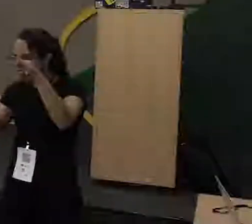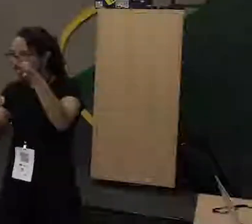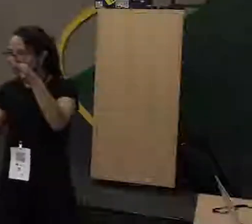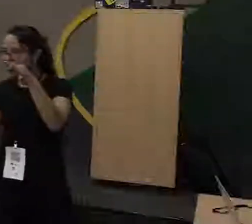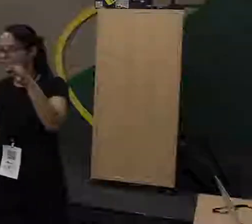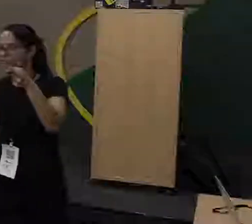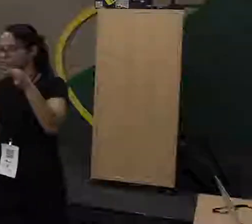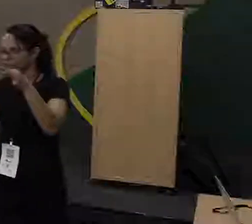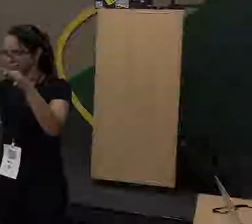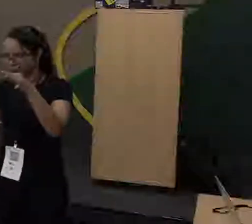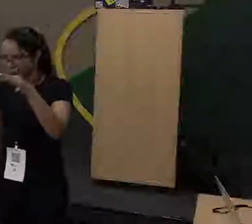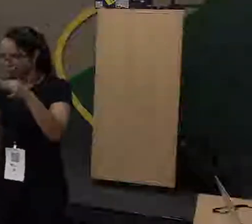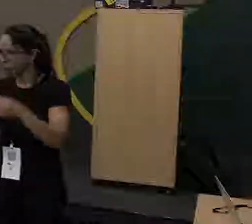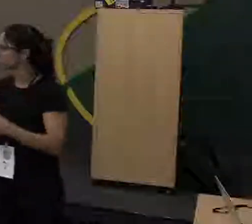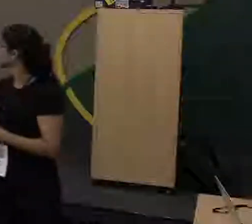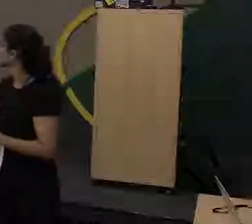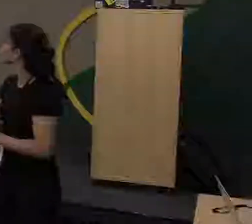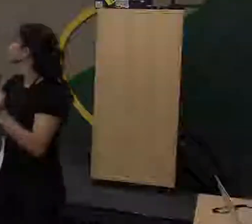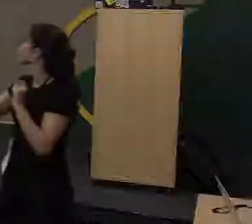Quem lembra disso aqui?